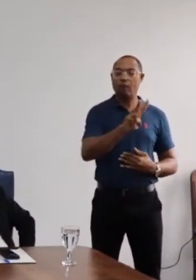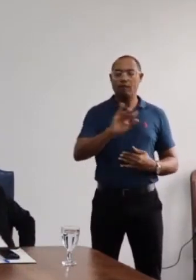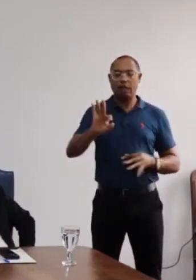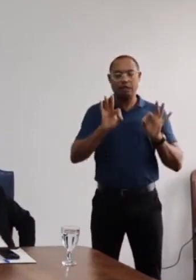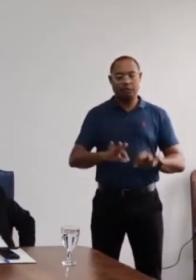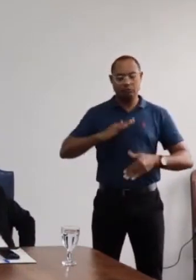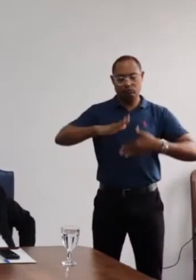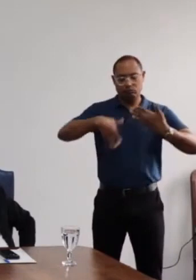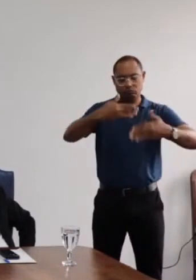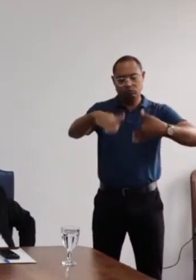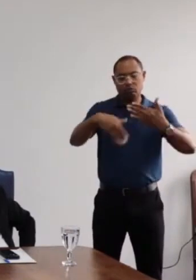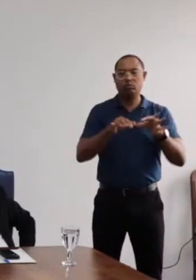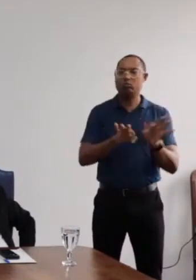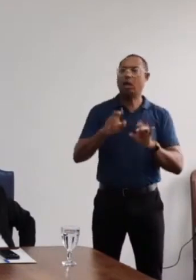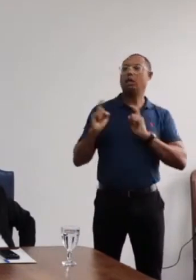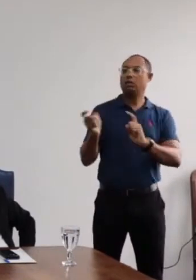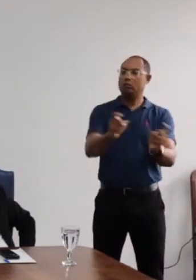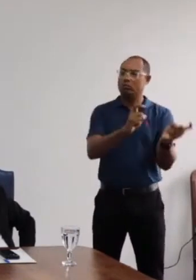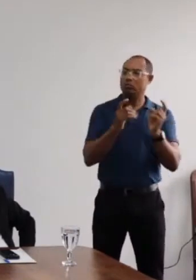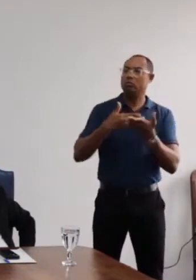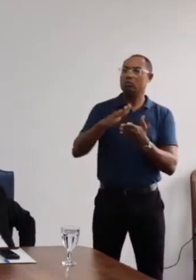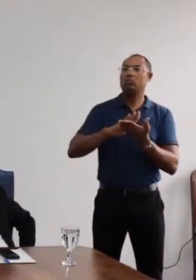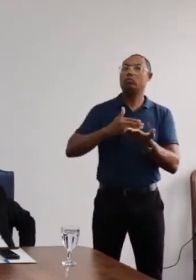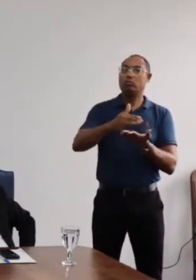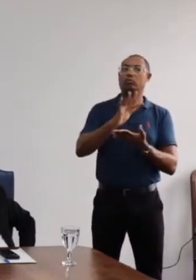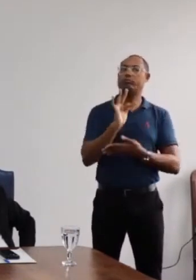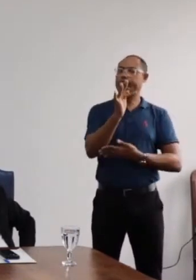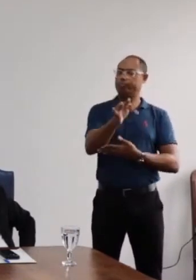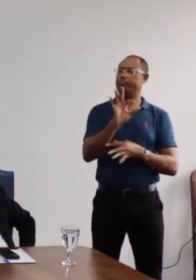tramitação, as discussões iniciais muito em breve.